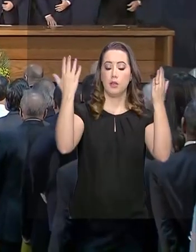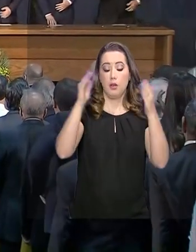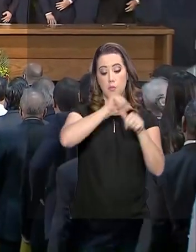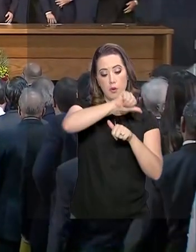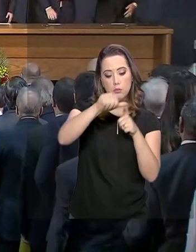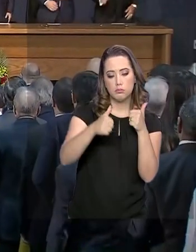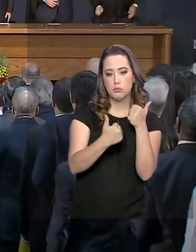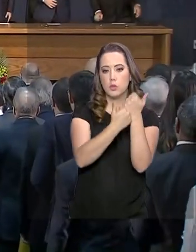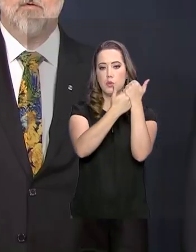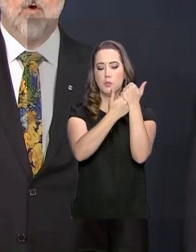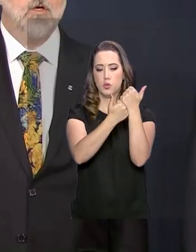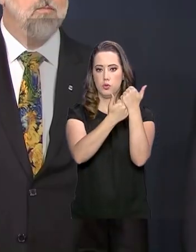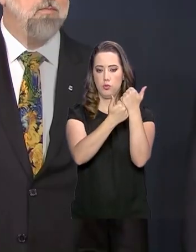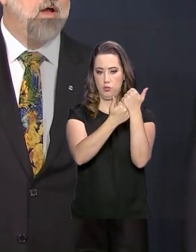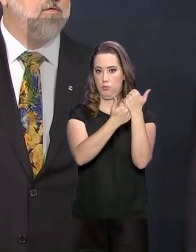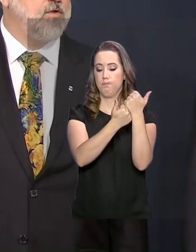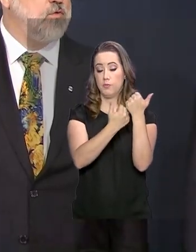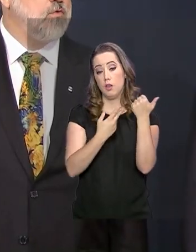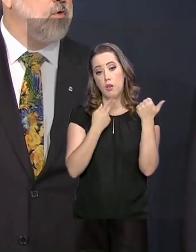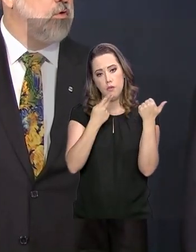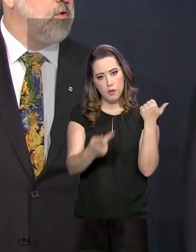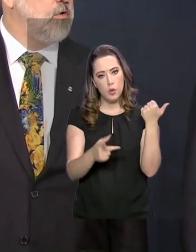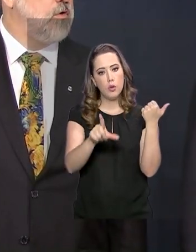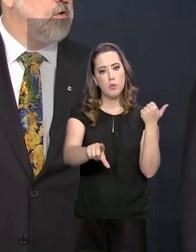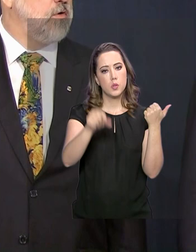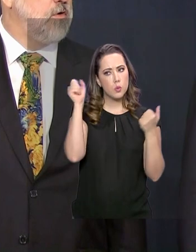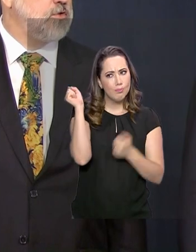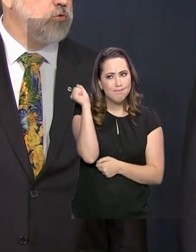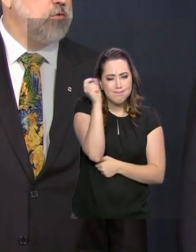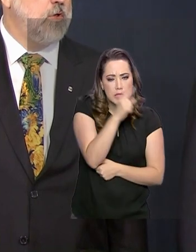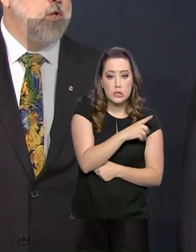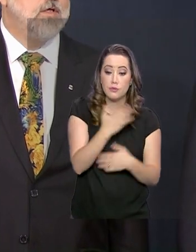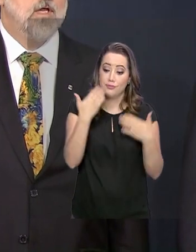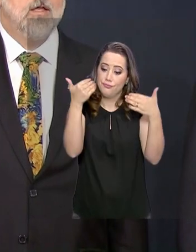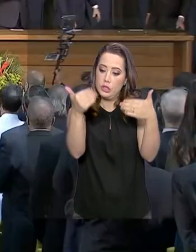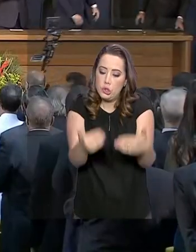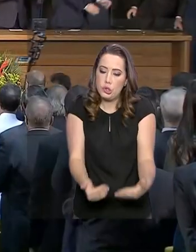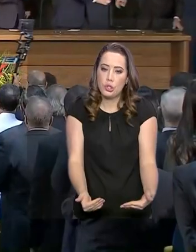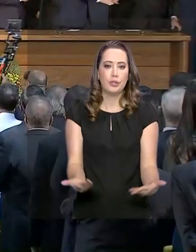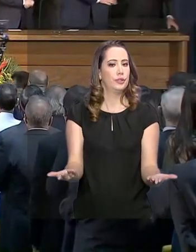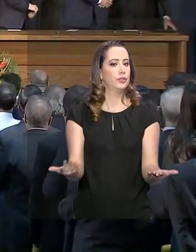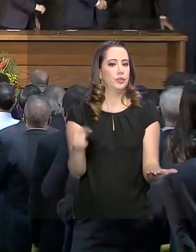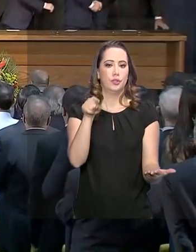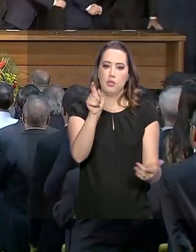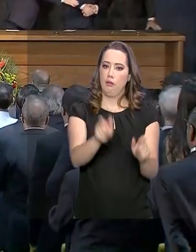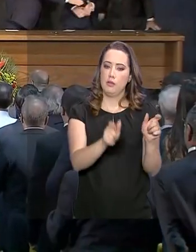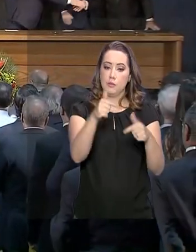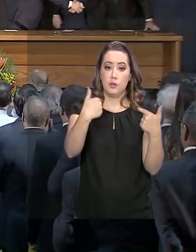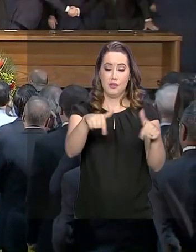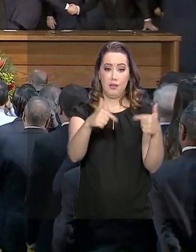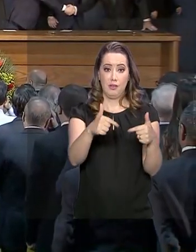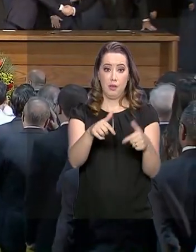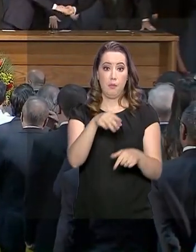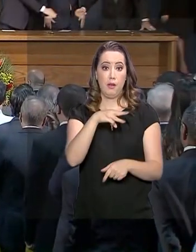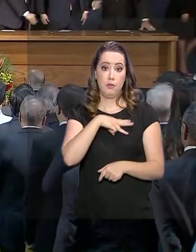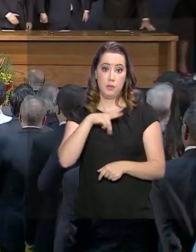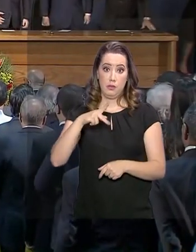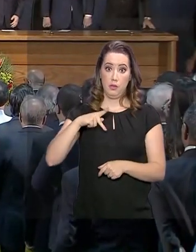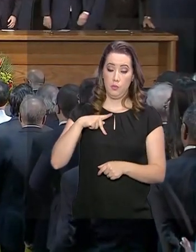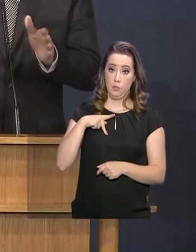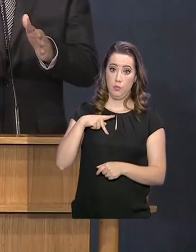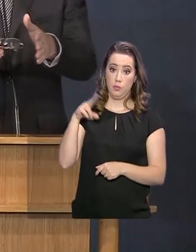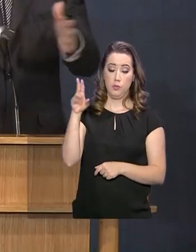transmissão de cargo, destacou que foi uma escolha difícil diante do quadro do Ministério Público da União e